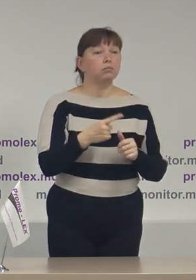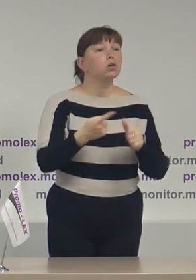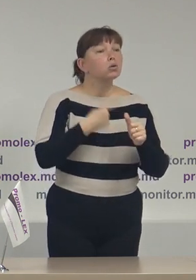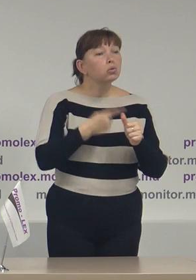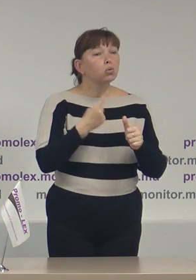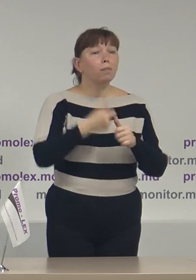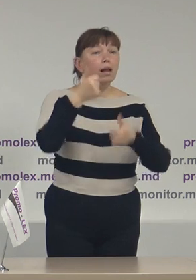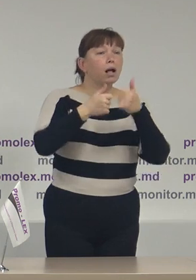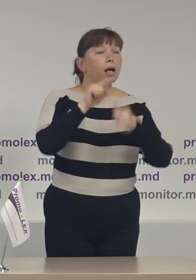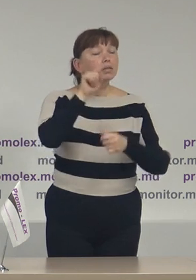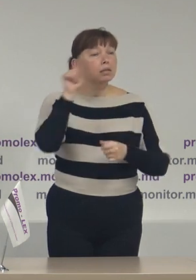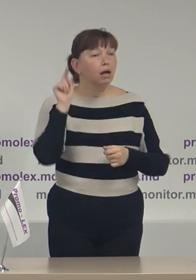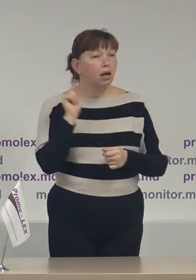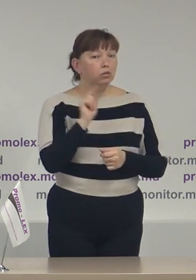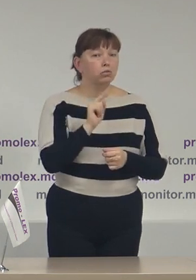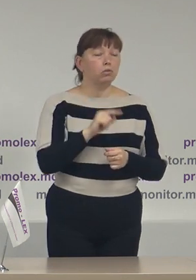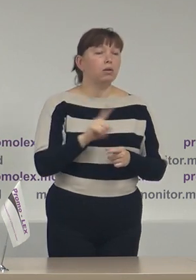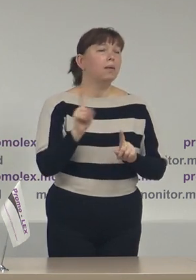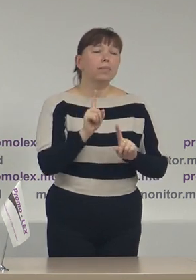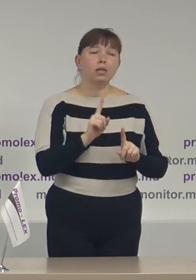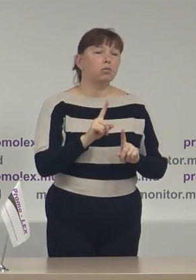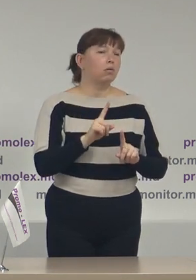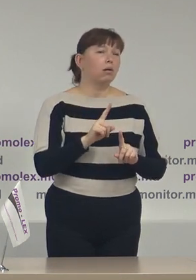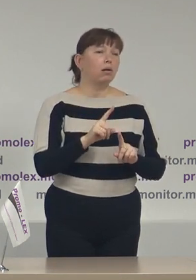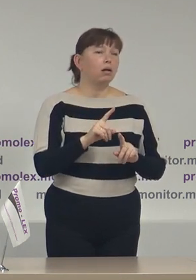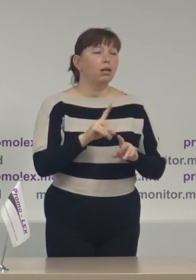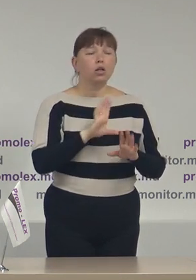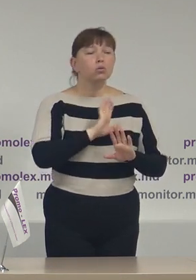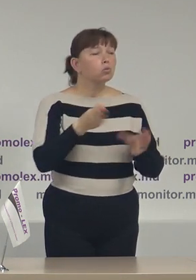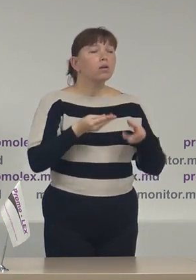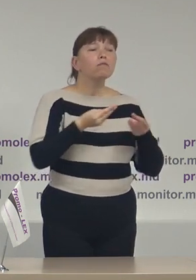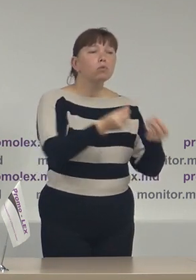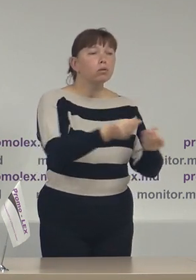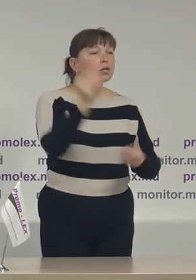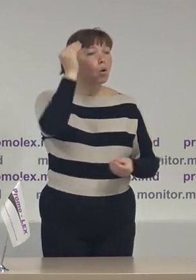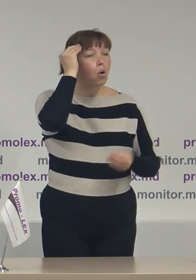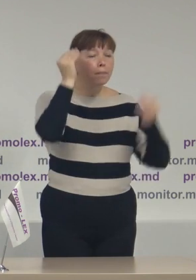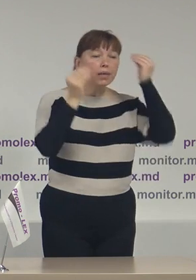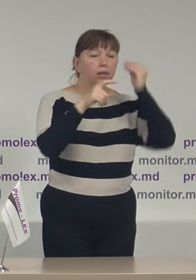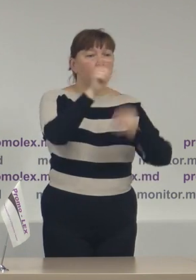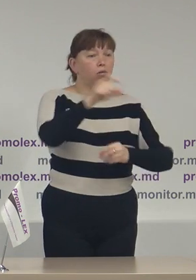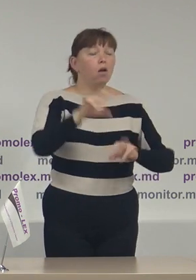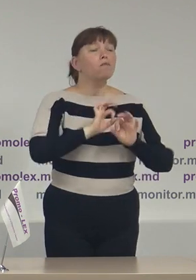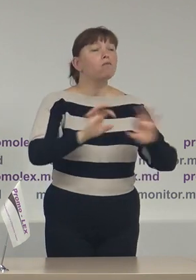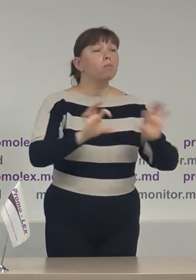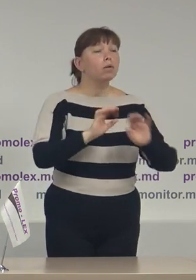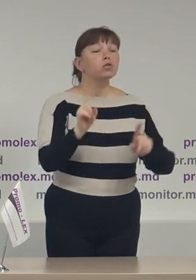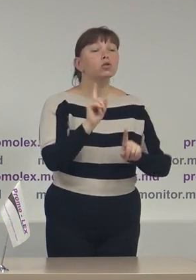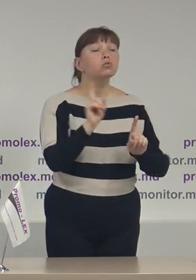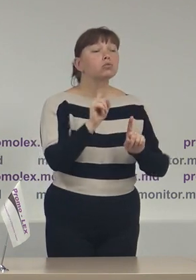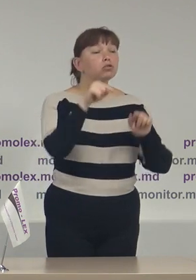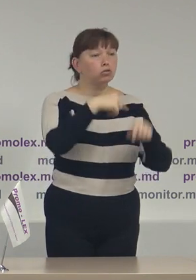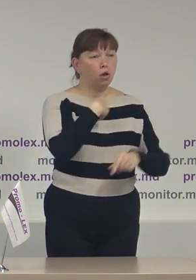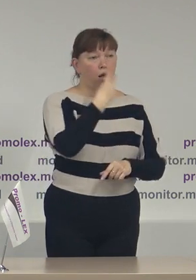de candidați pentru a nu influența opinia alegătorilor vom povesti doar cei ce am văzut